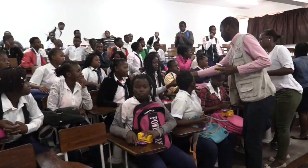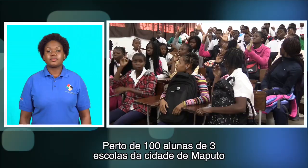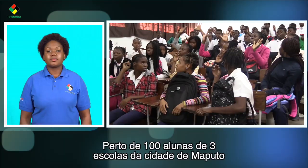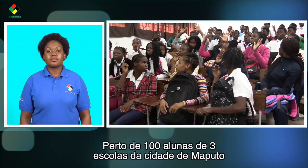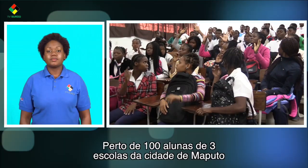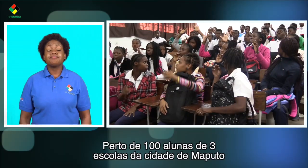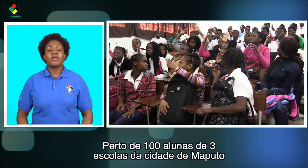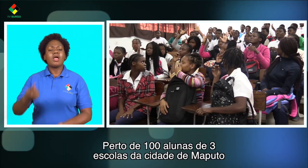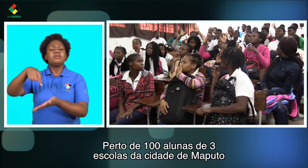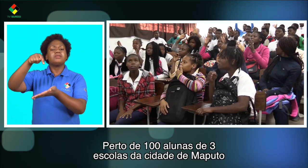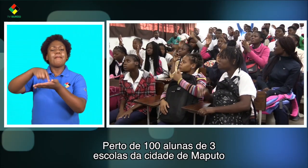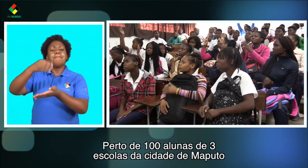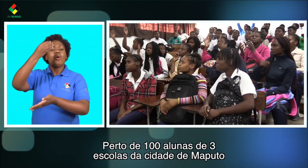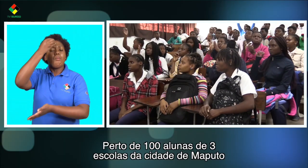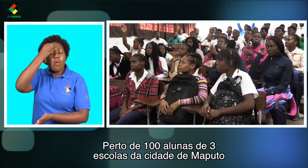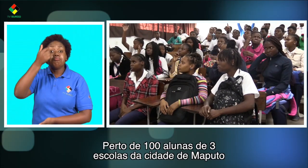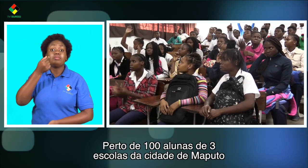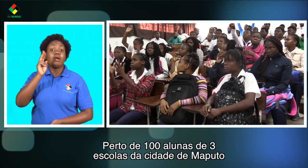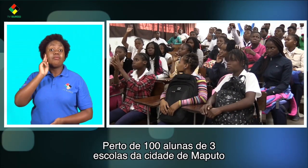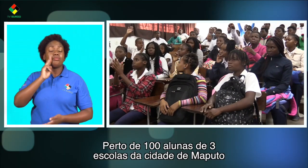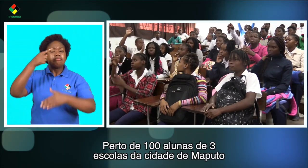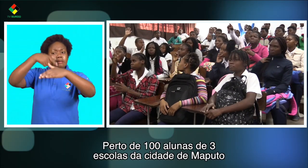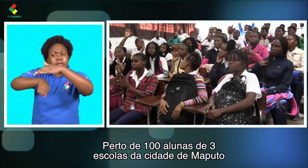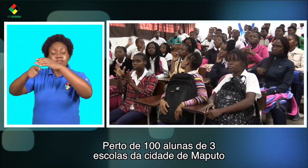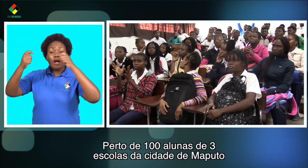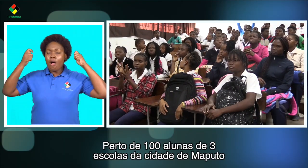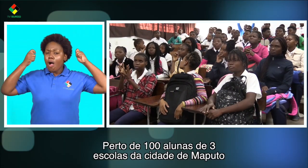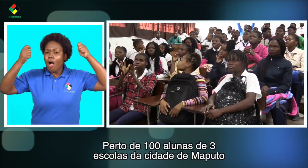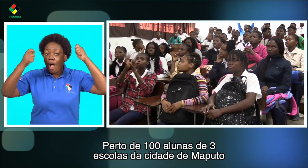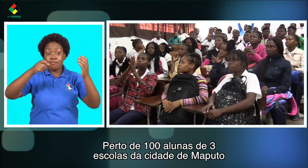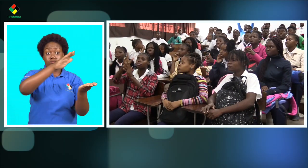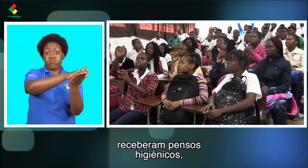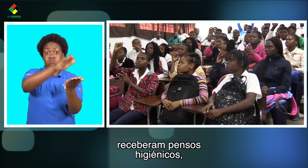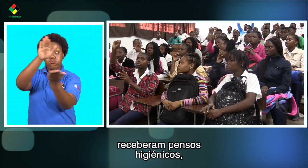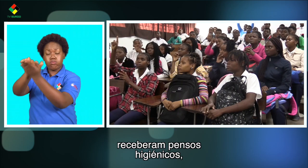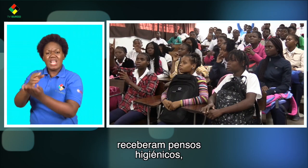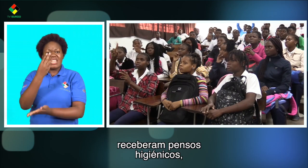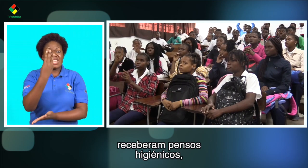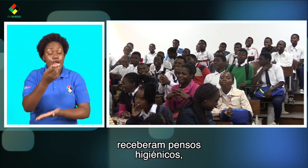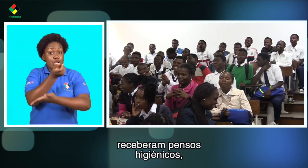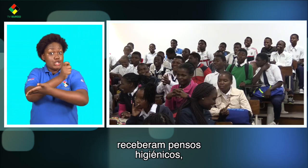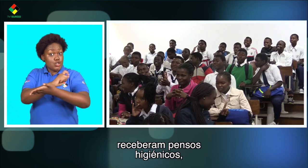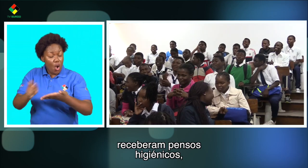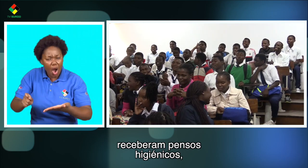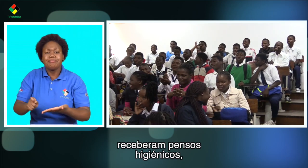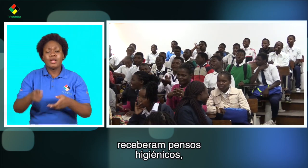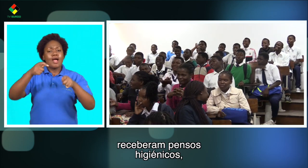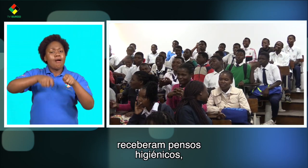Perto de 100 alunas de 13 escolas da cidade de Maputo receberam pensos higiênicos